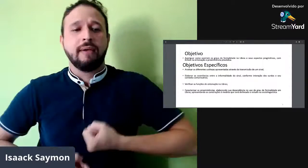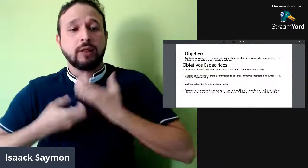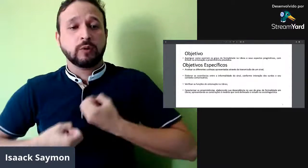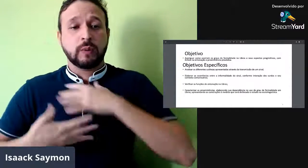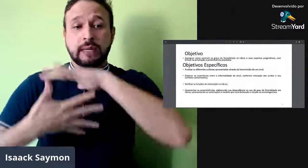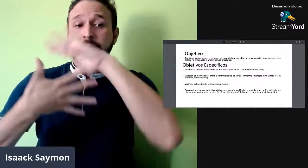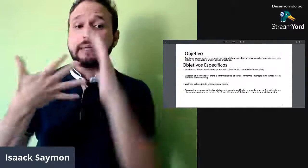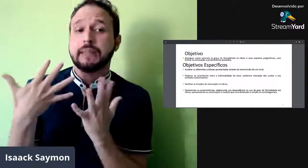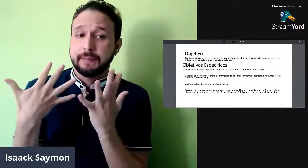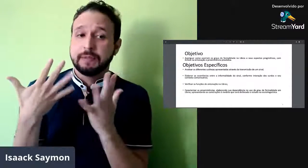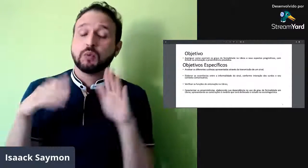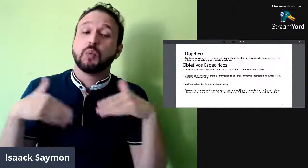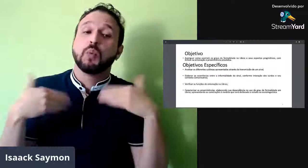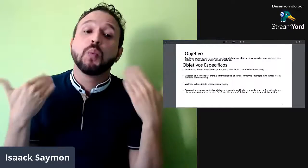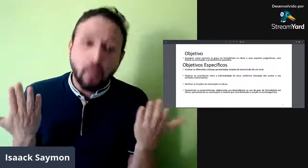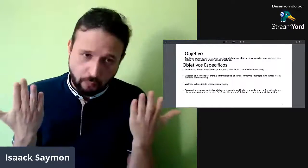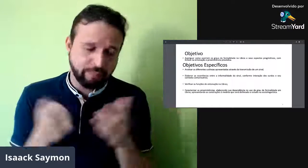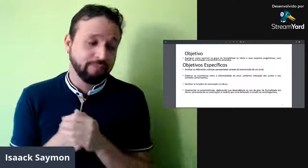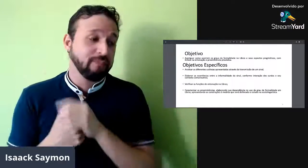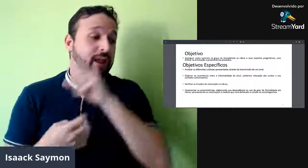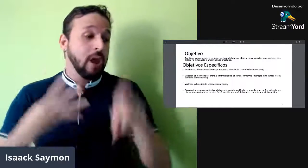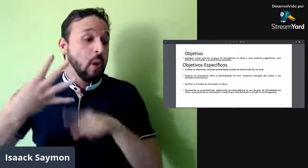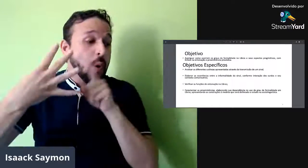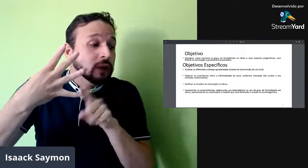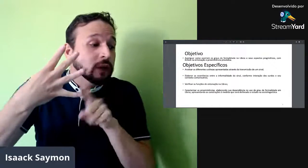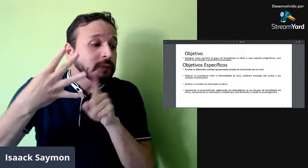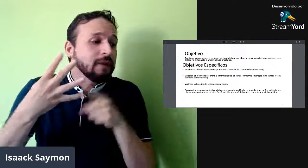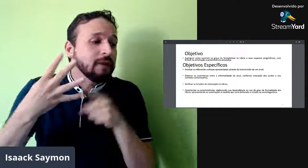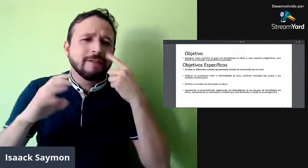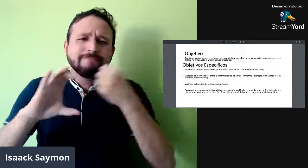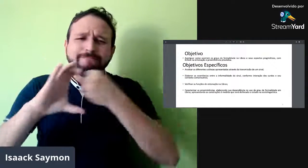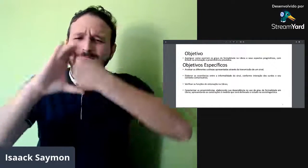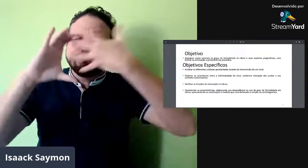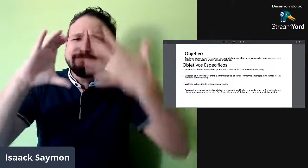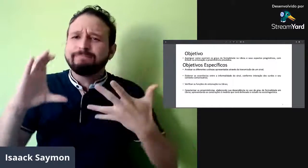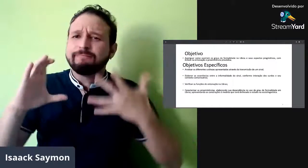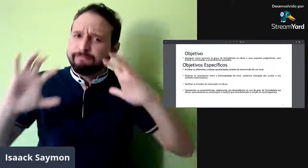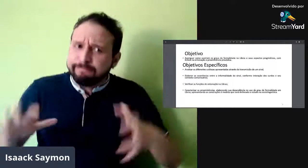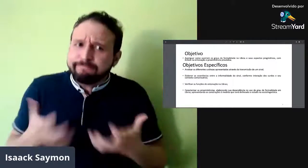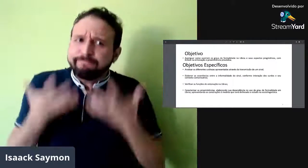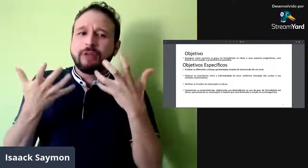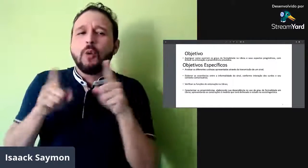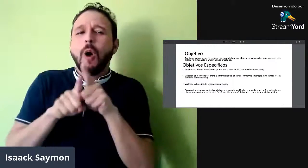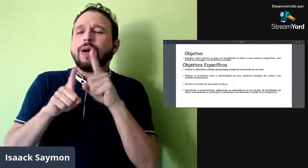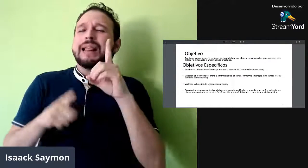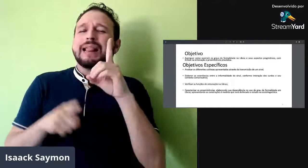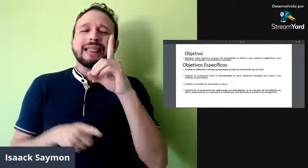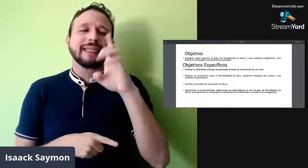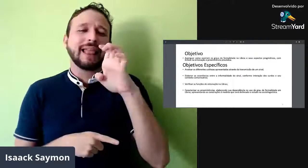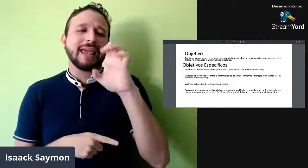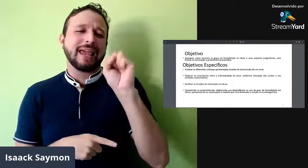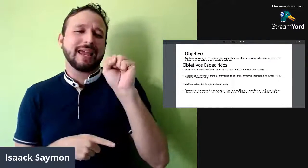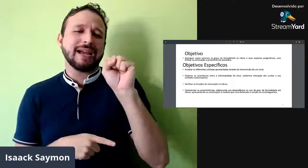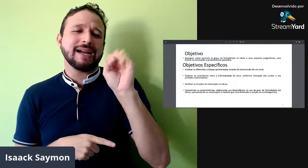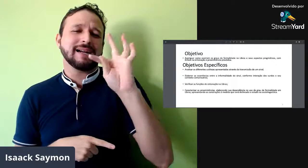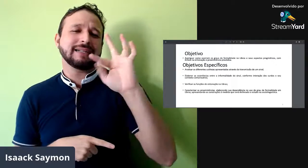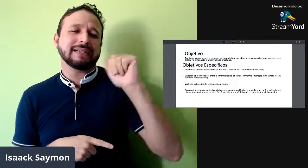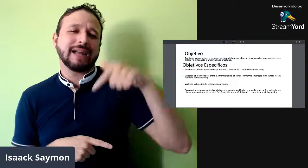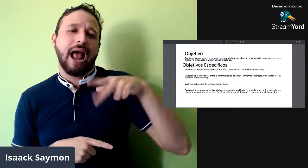funções da entonação da Libras, né? E um quarto ponto seria ver as características da